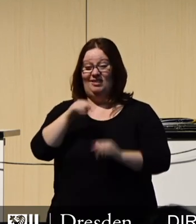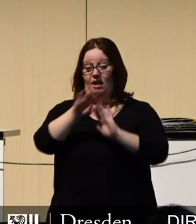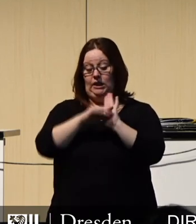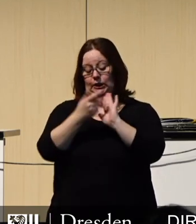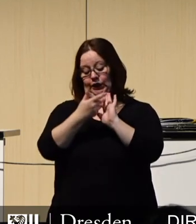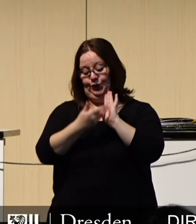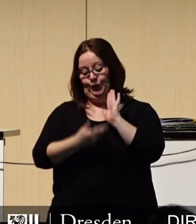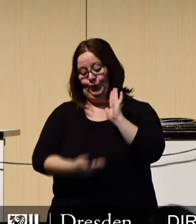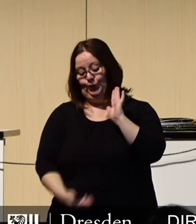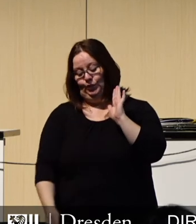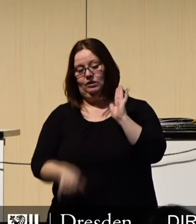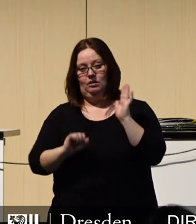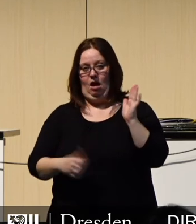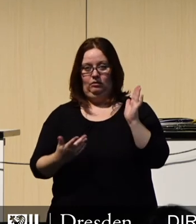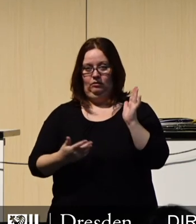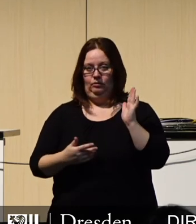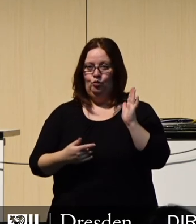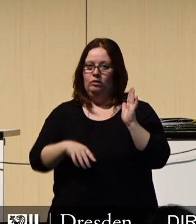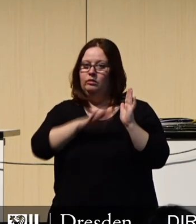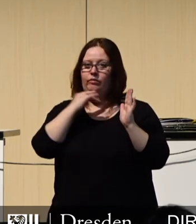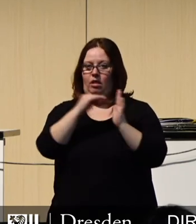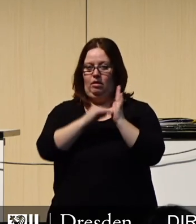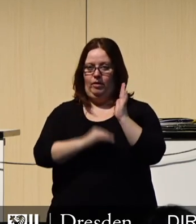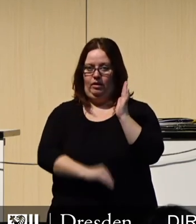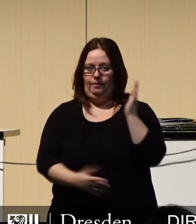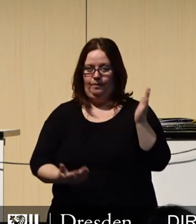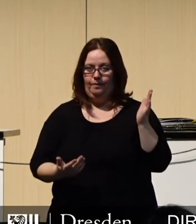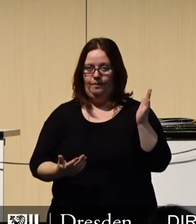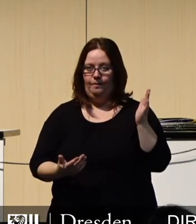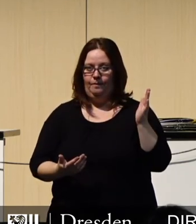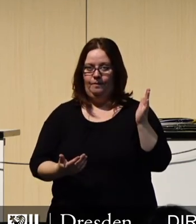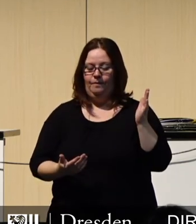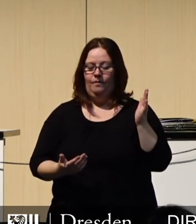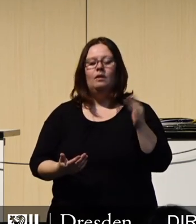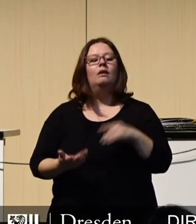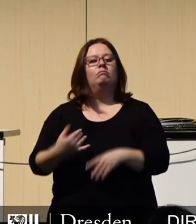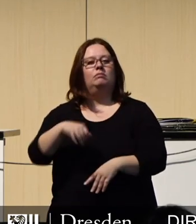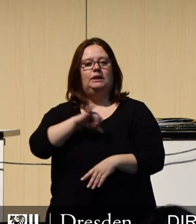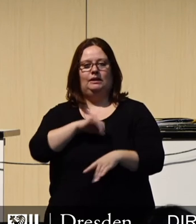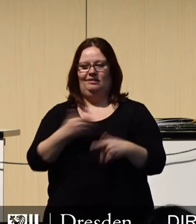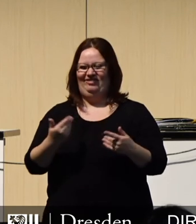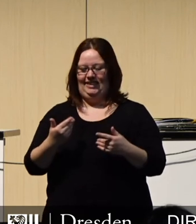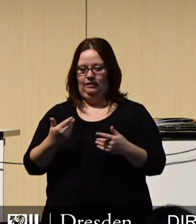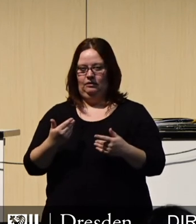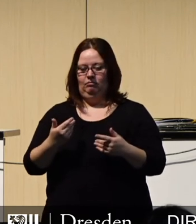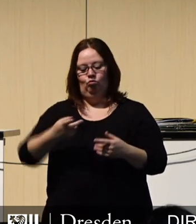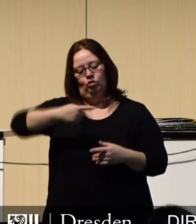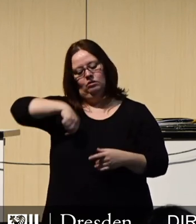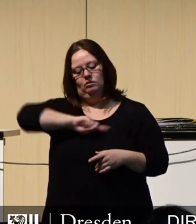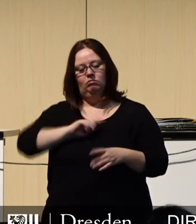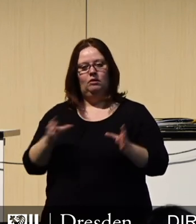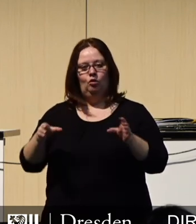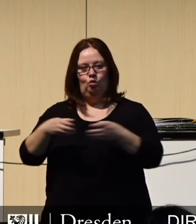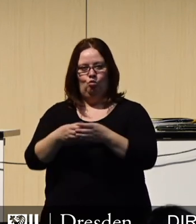noch weitaus länger fortführen. Bemerkenswert ist auch, dass wir weiterhin als Kommune